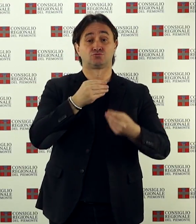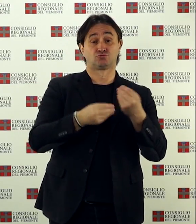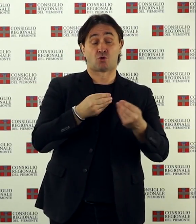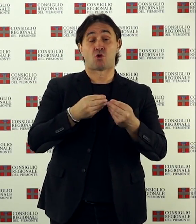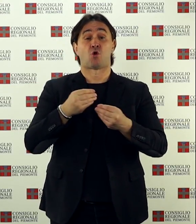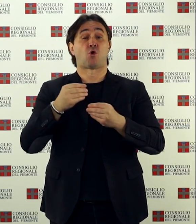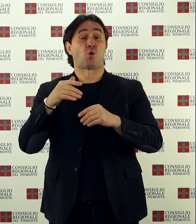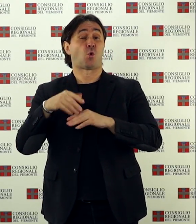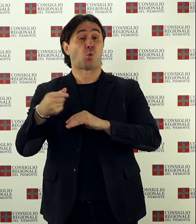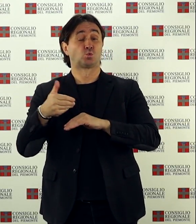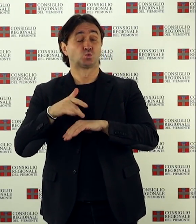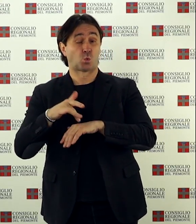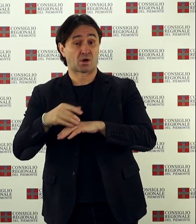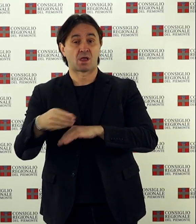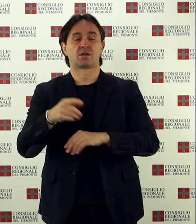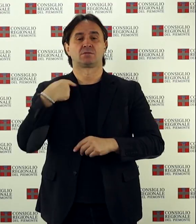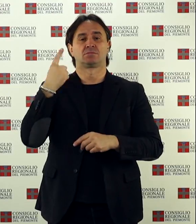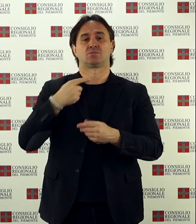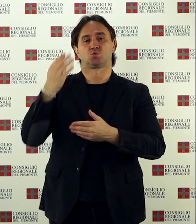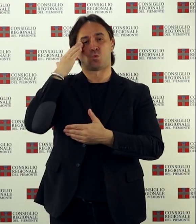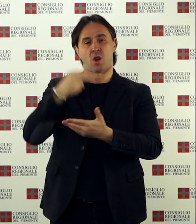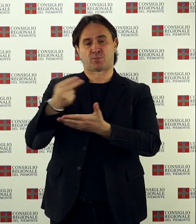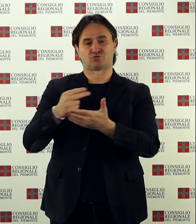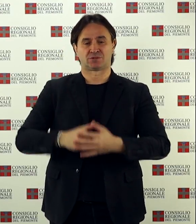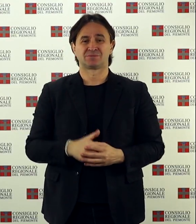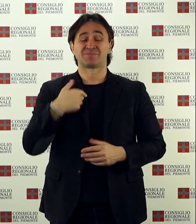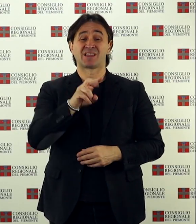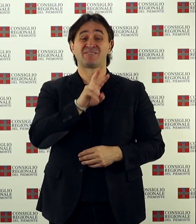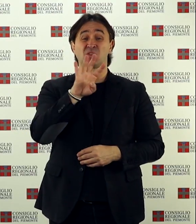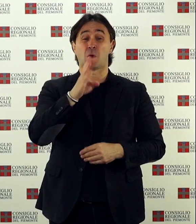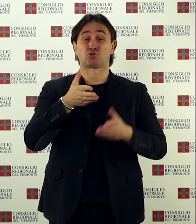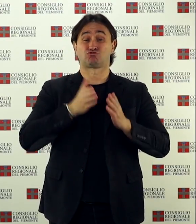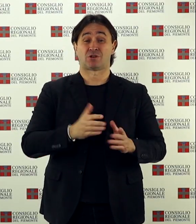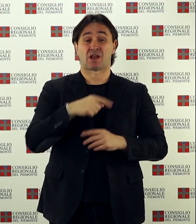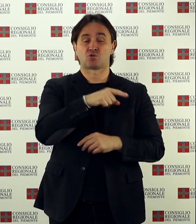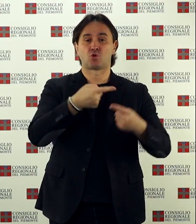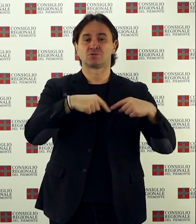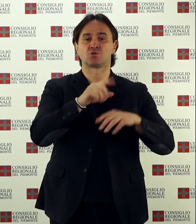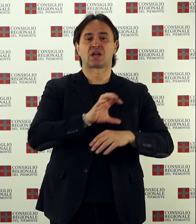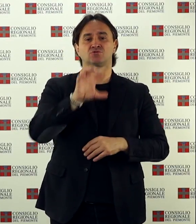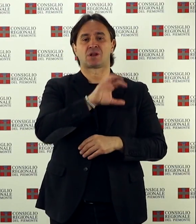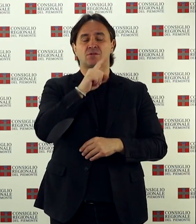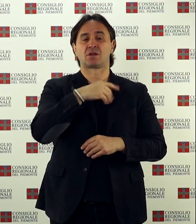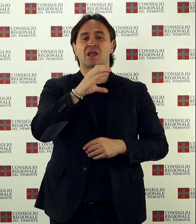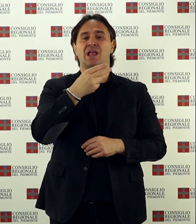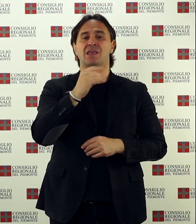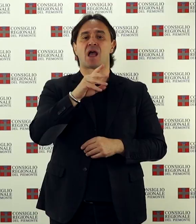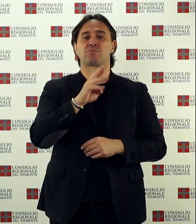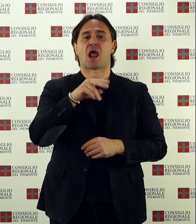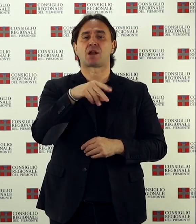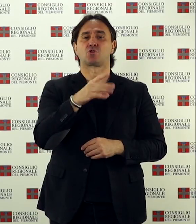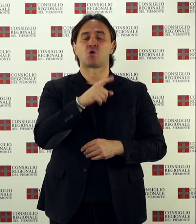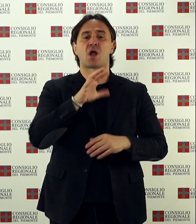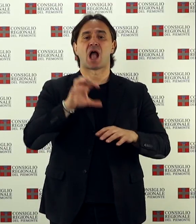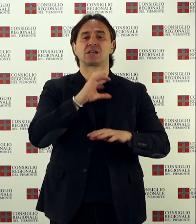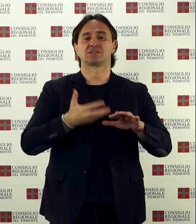usura, un progetto con le scuole. In apertura della seduta del 24 gennaio, il Consiglio regionale ha commemorato Mauro Chiabrando,